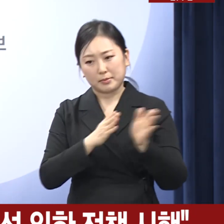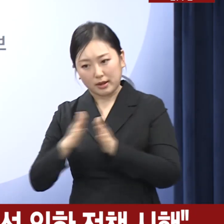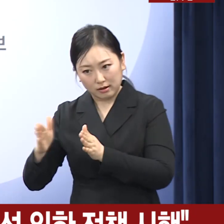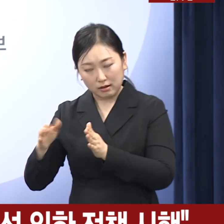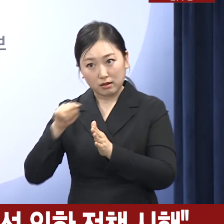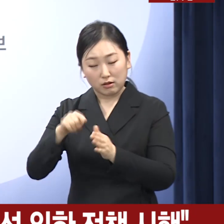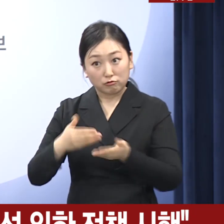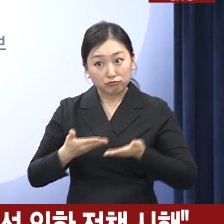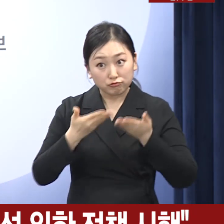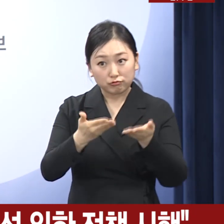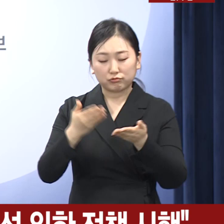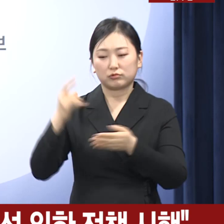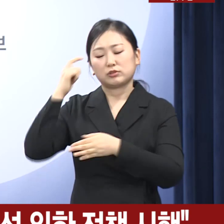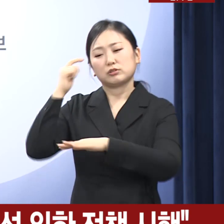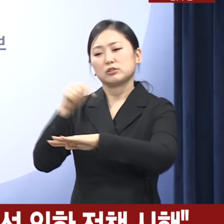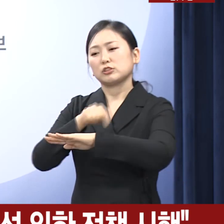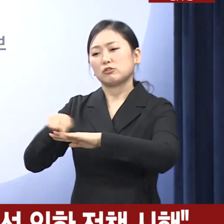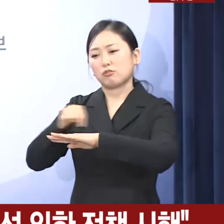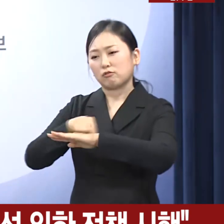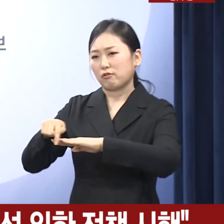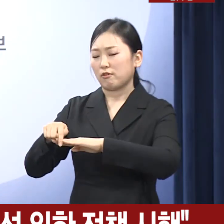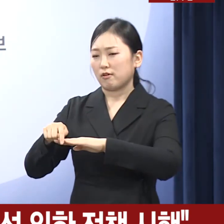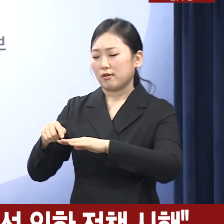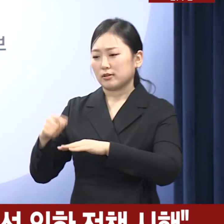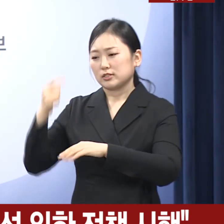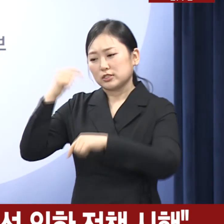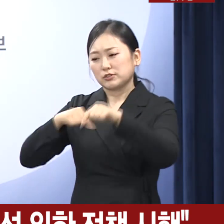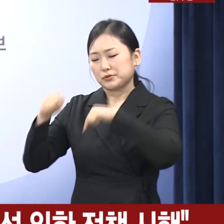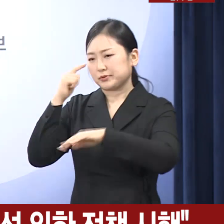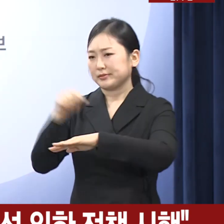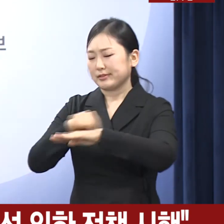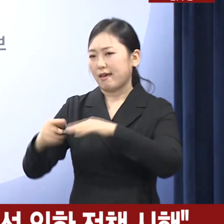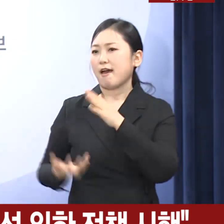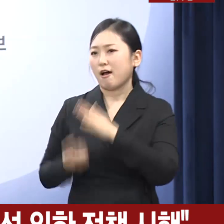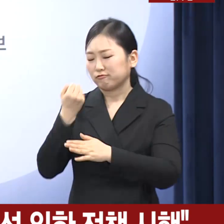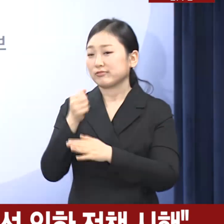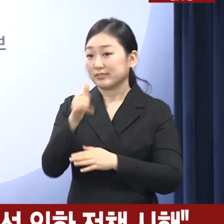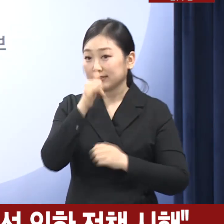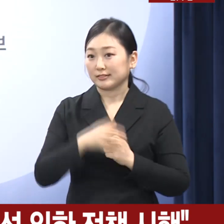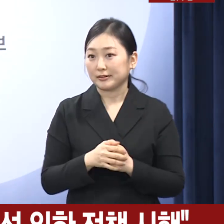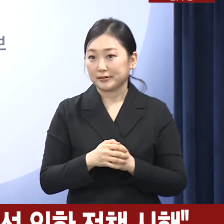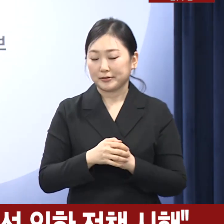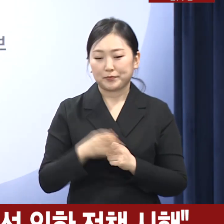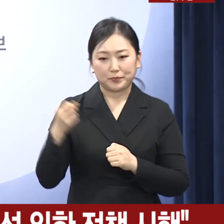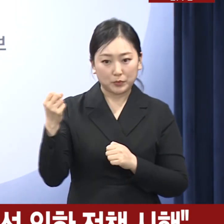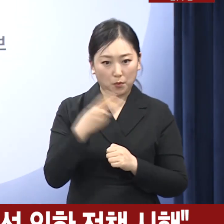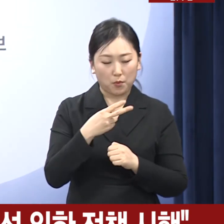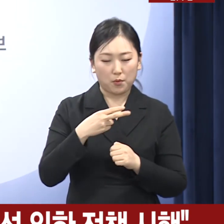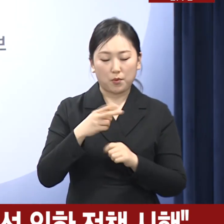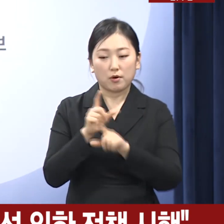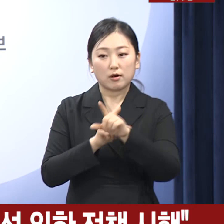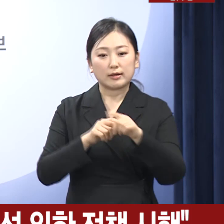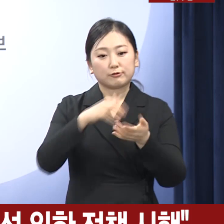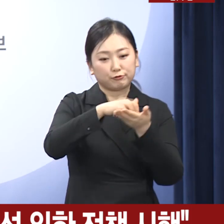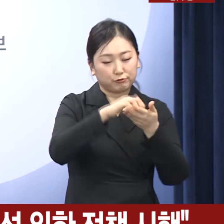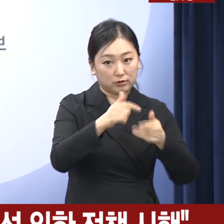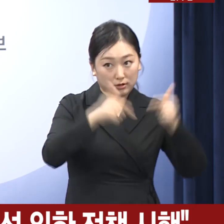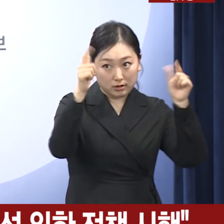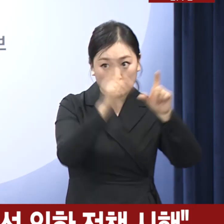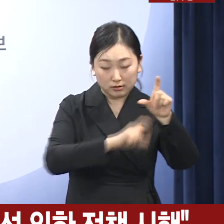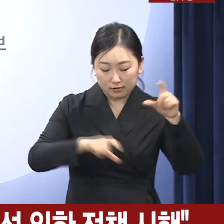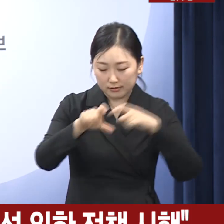정책 방향입니다. 따라서 의대 정원 확대와 함께 의료 사고 부담 완화를 추진하고